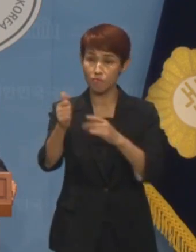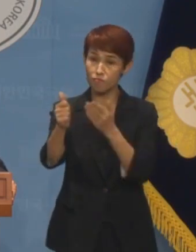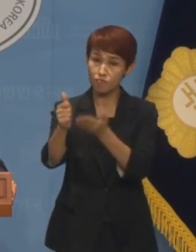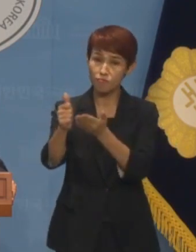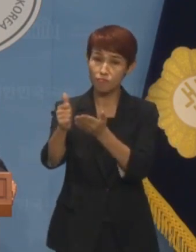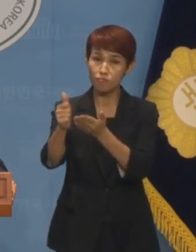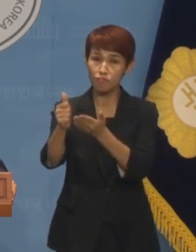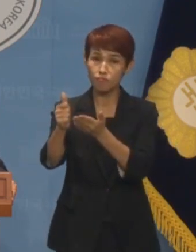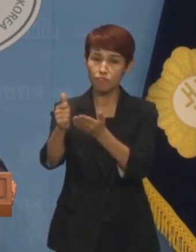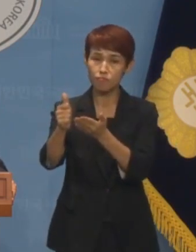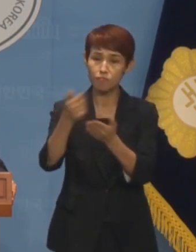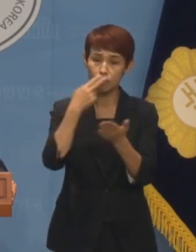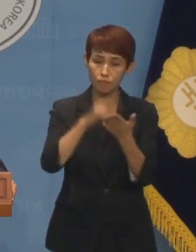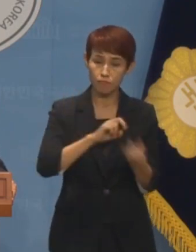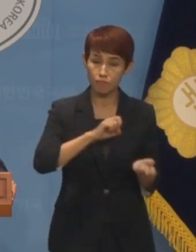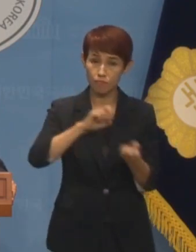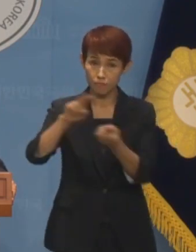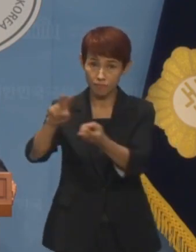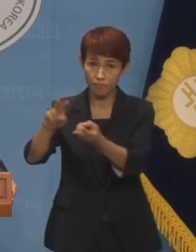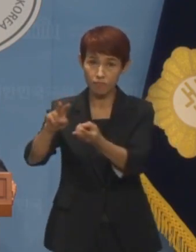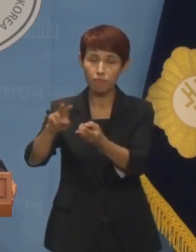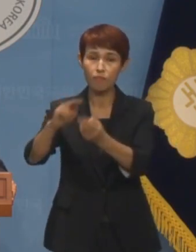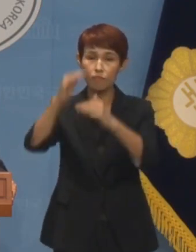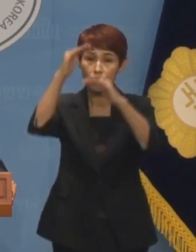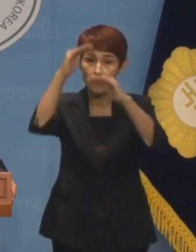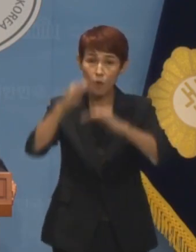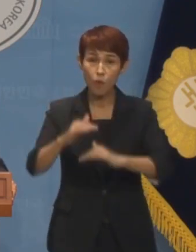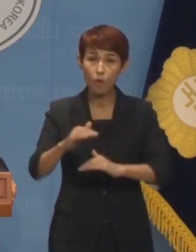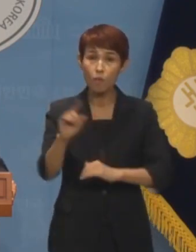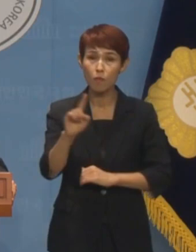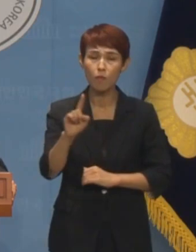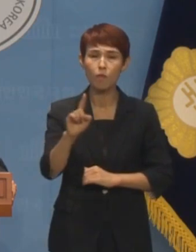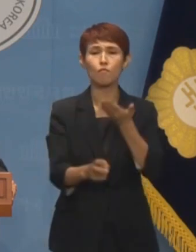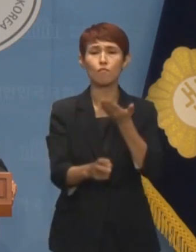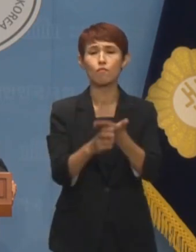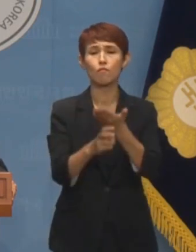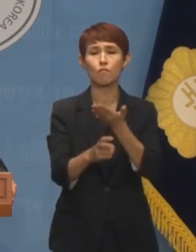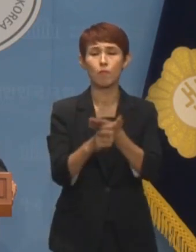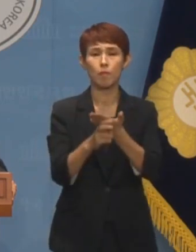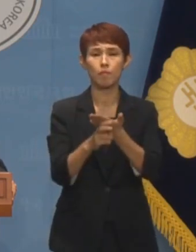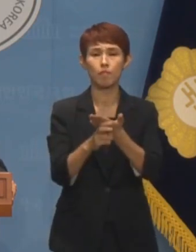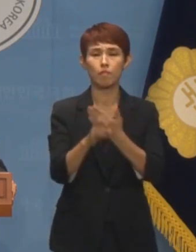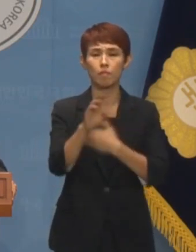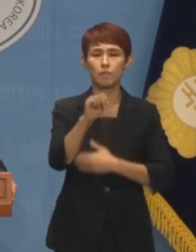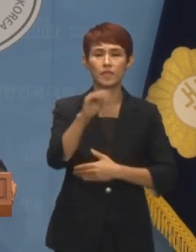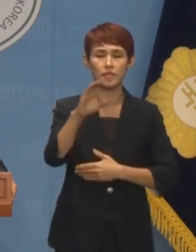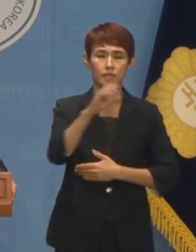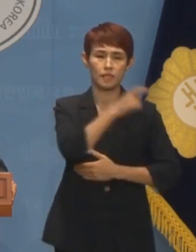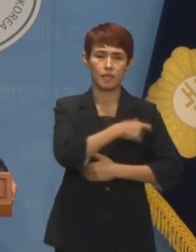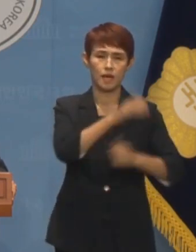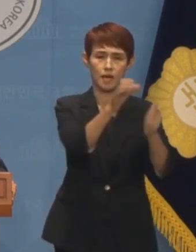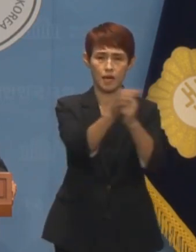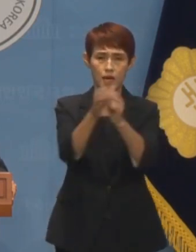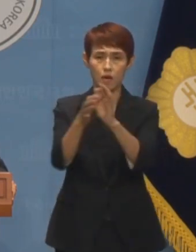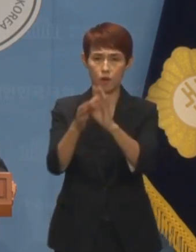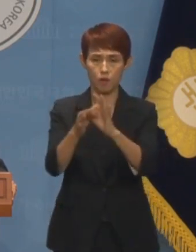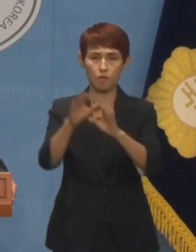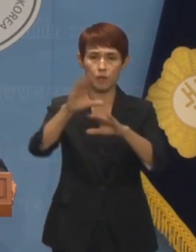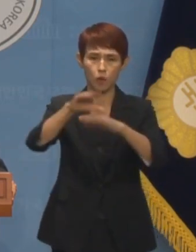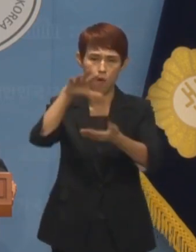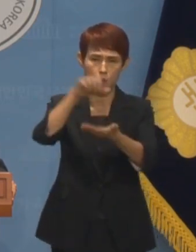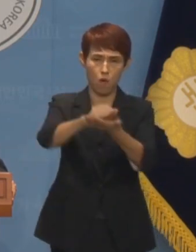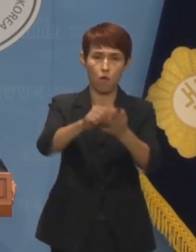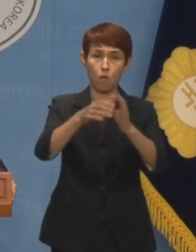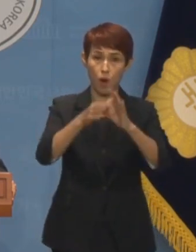직무대행에게 송달된 출석 요구서의 신문 요지는 불법 박문진 이사선임 등 방송장악